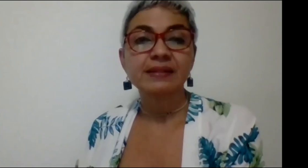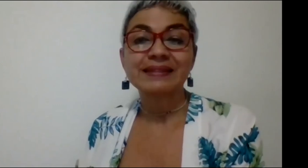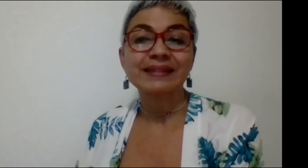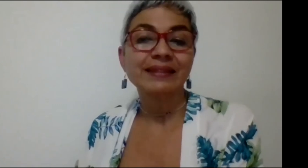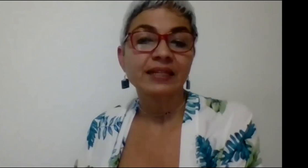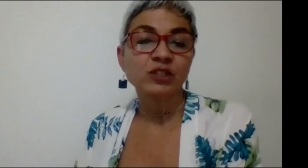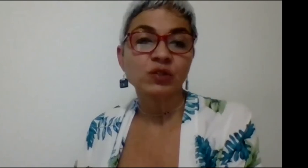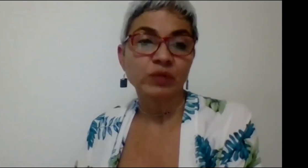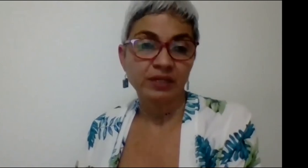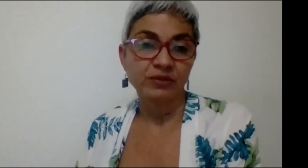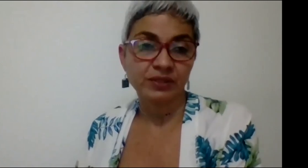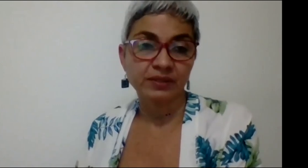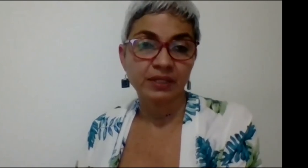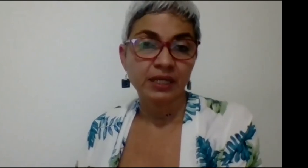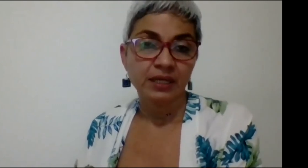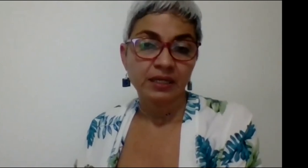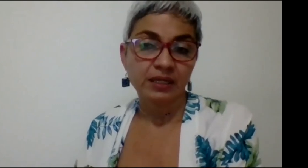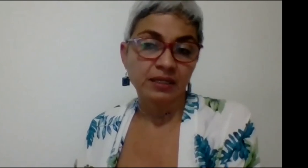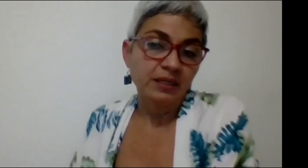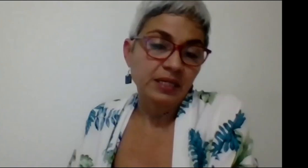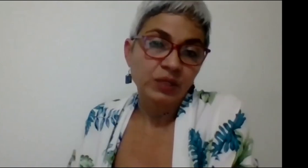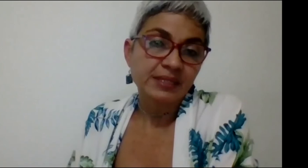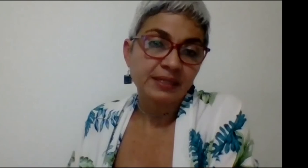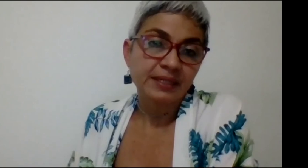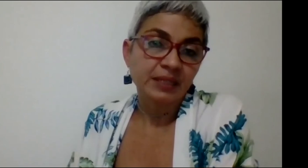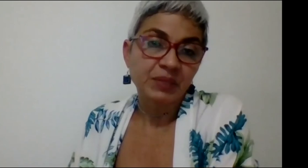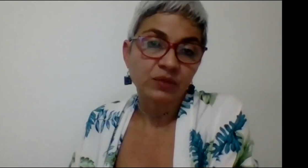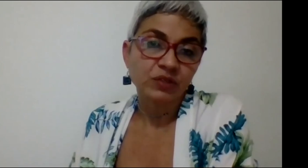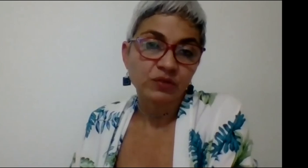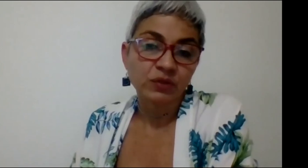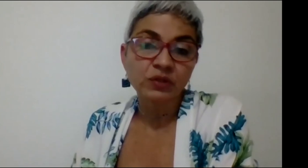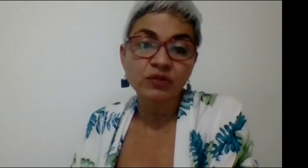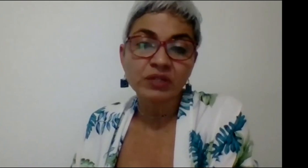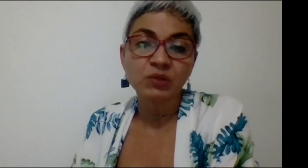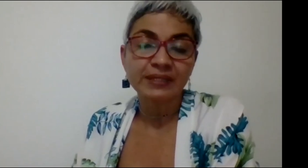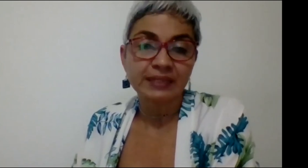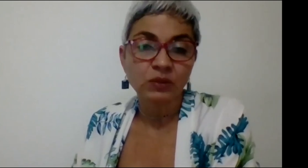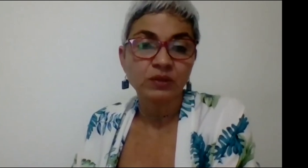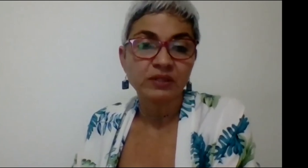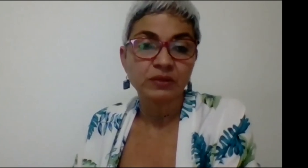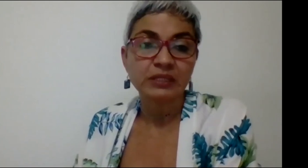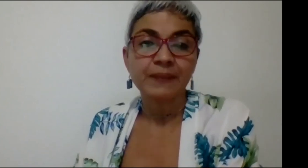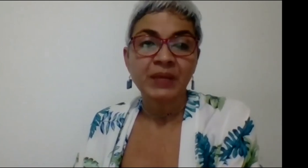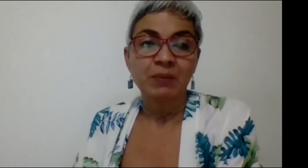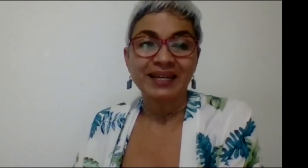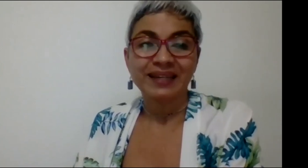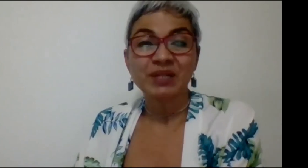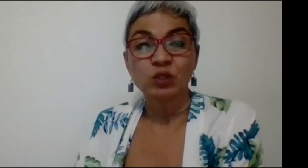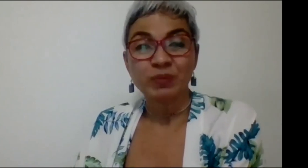sin derechos no hay inclusión y creo que ese es el gran llamado, si nosotros no seguimos gestando condiciones para que haya mayor